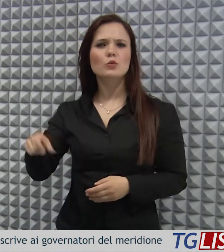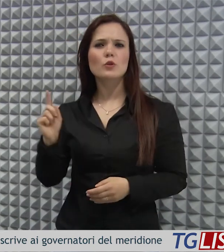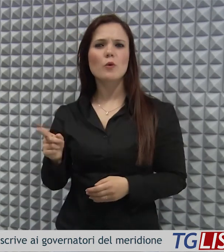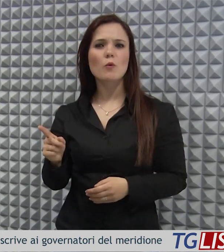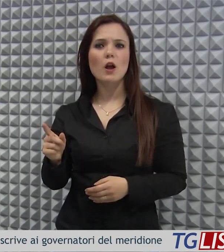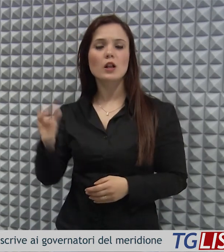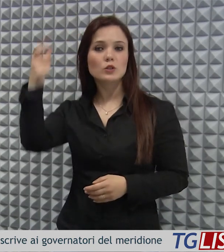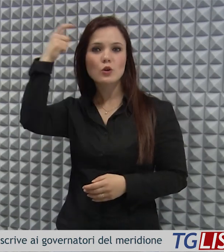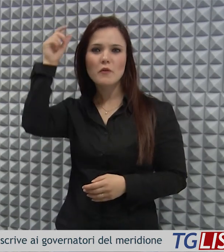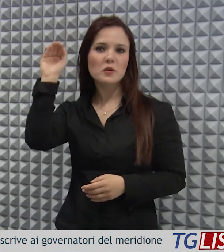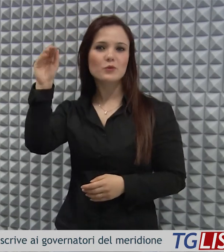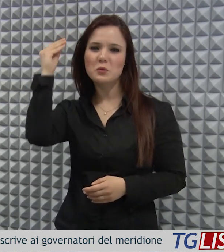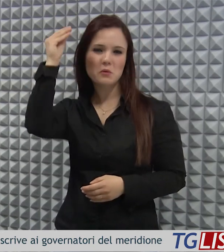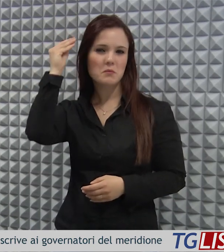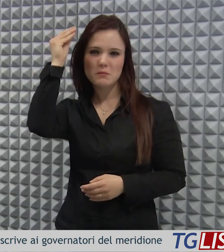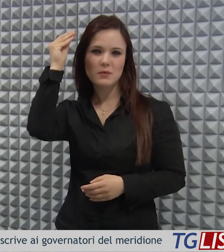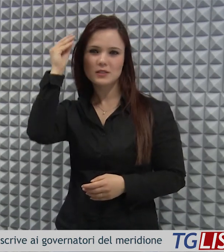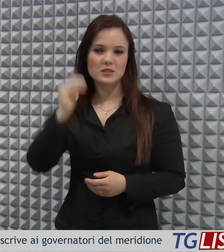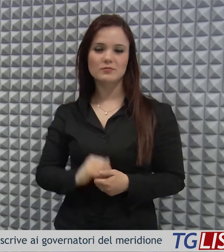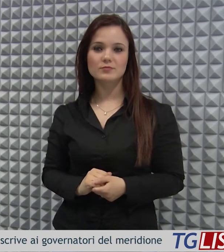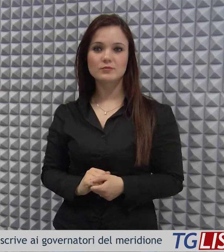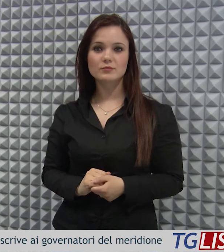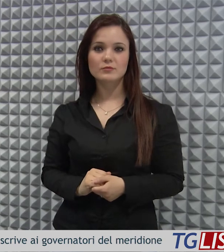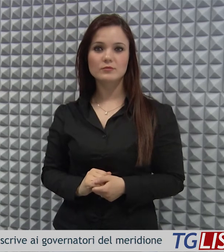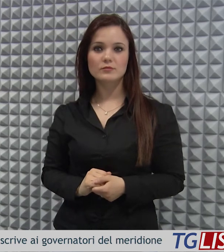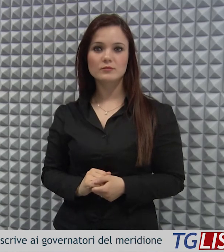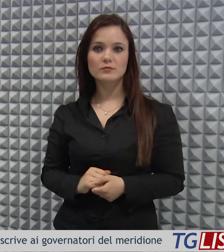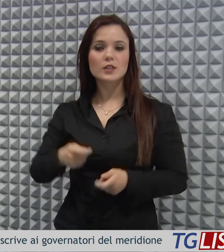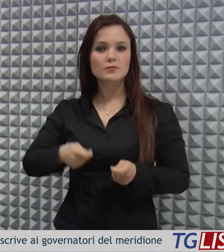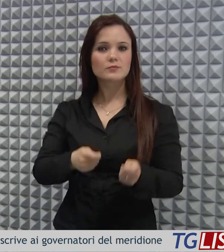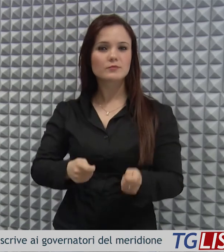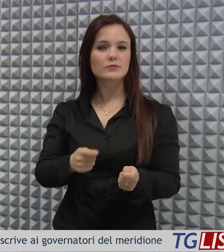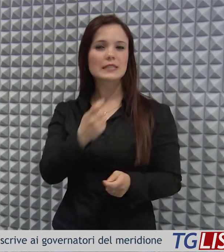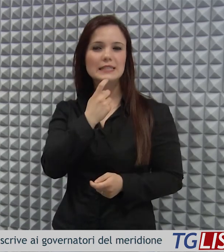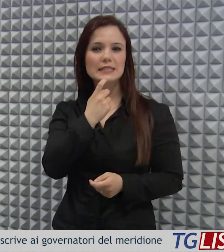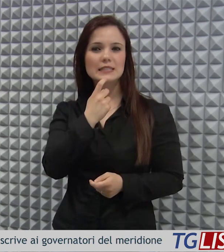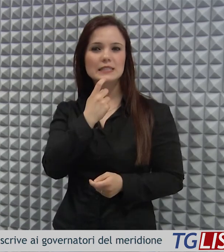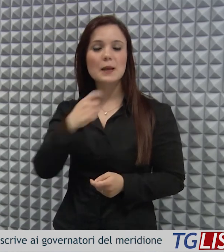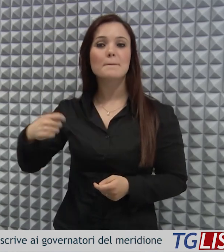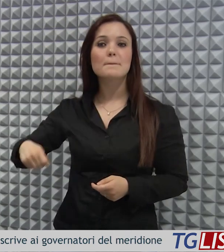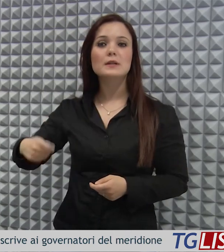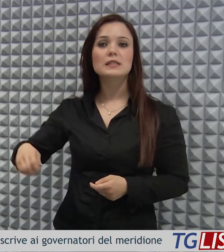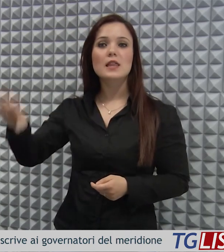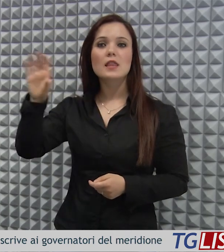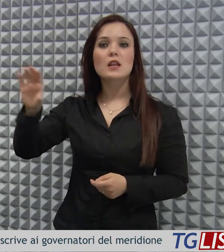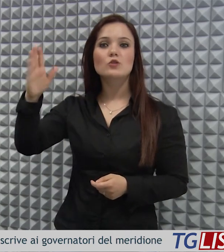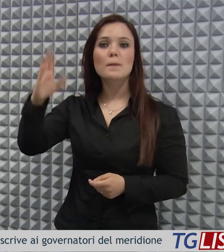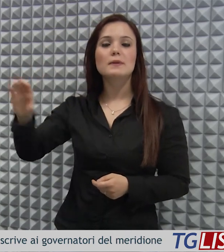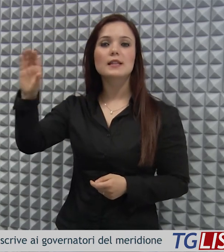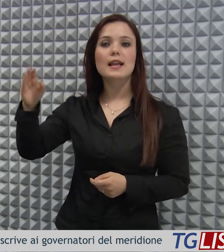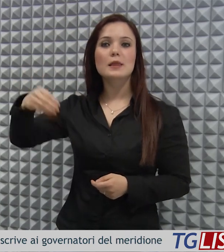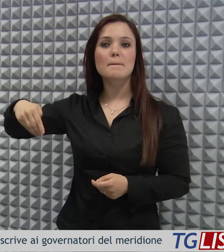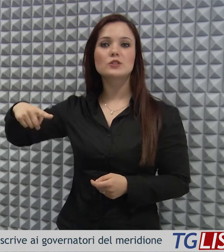un'attenzione che il futuro governo non contempla. È l'esortazione rivolta dal presidente